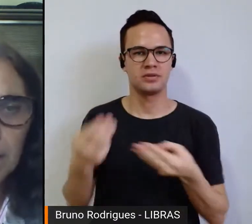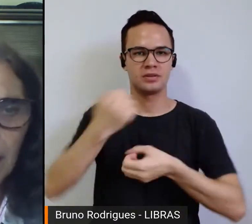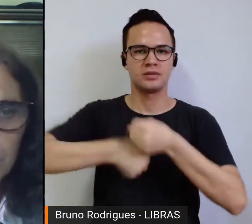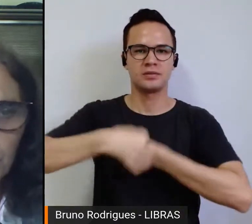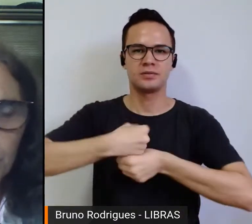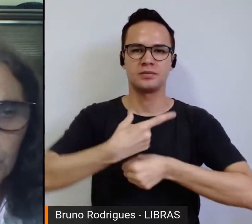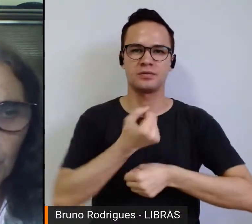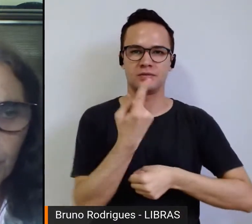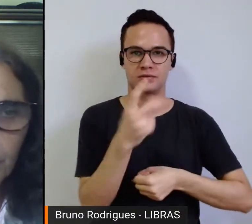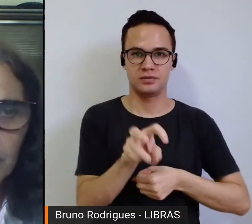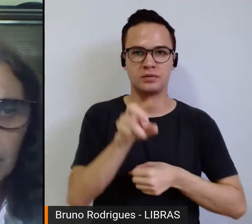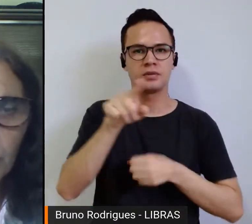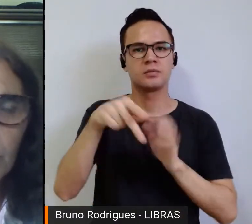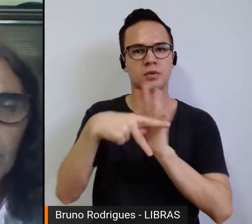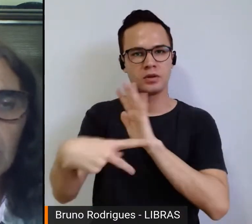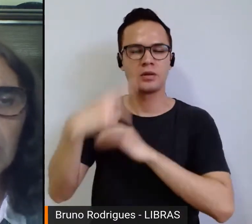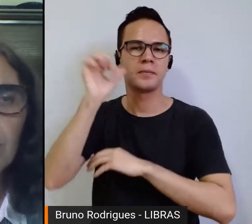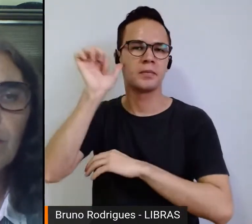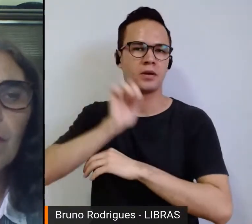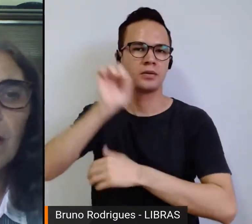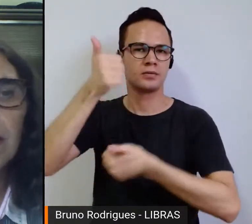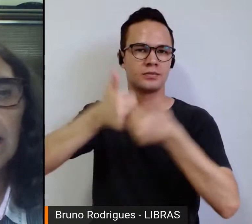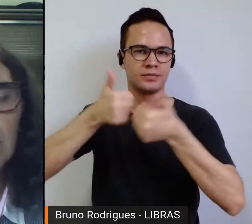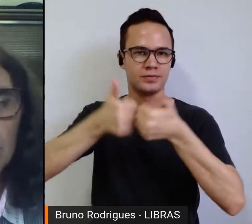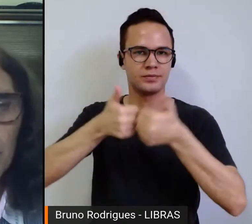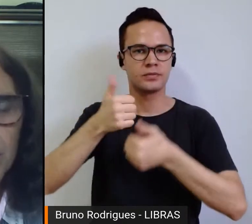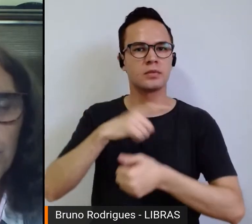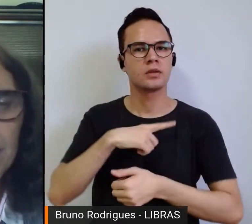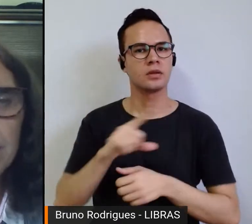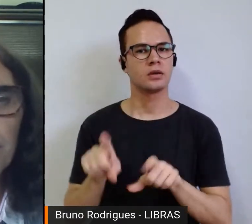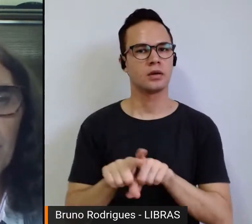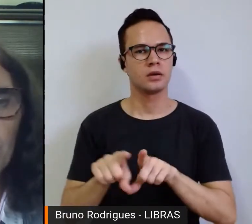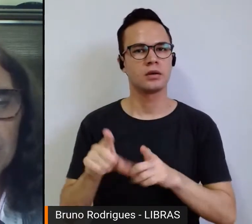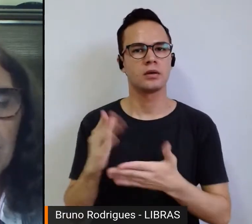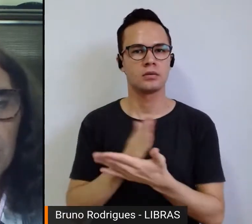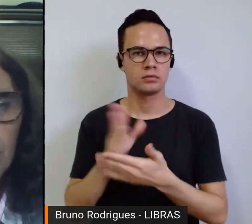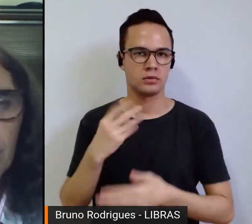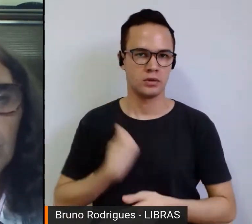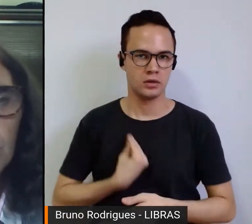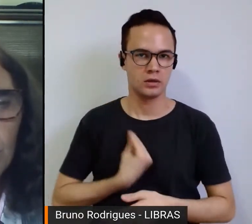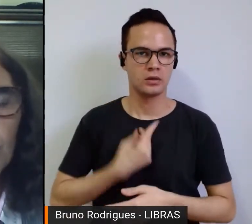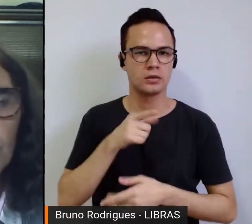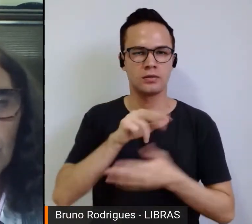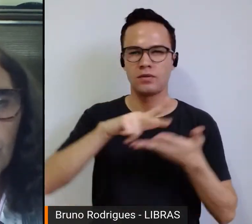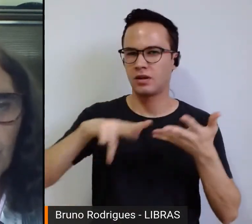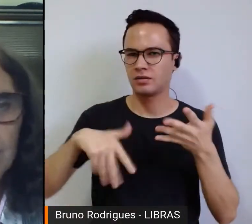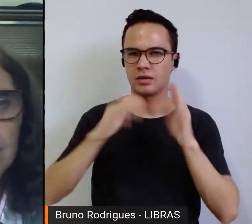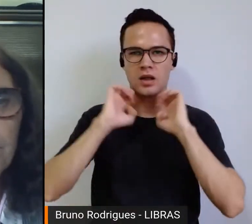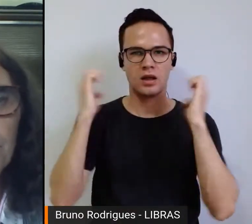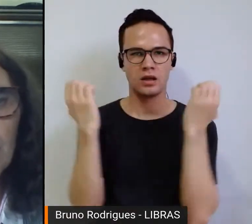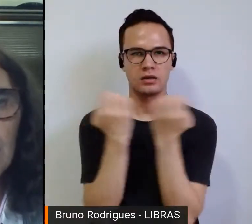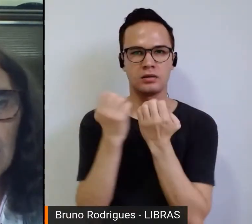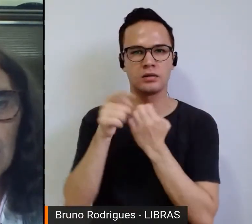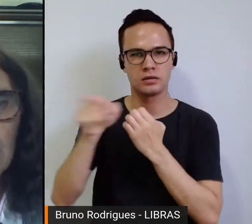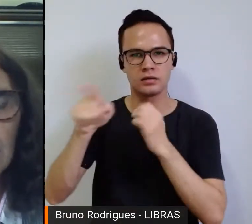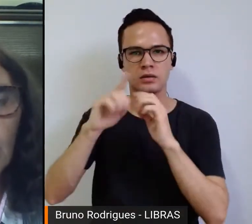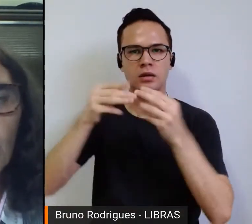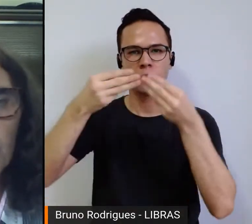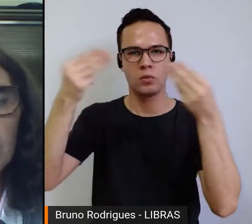e visibilidade para o futebol feminino e também de participar numa série de eventos que o museu fez